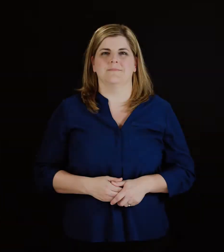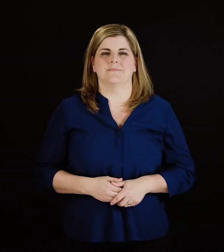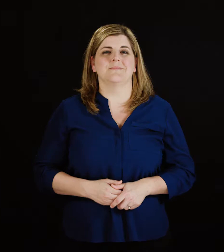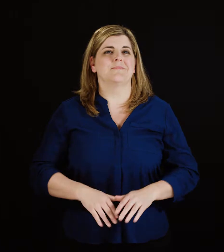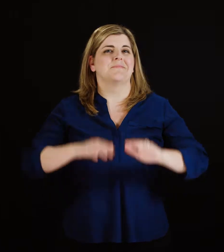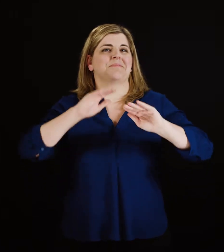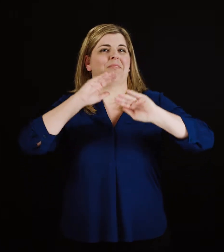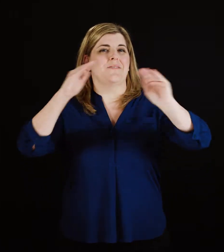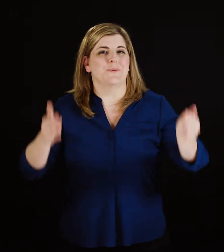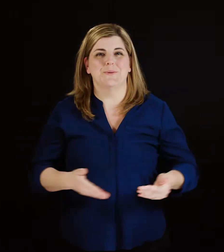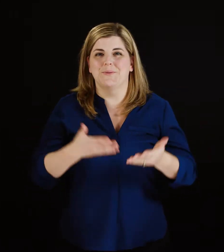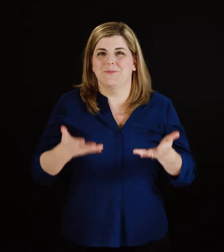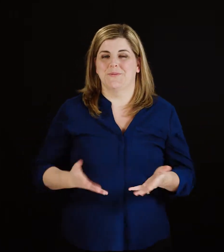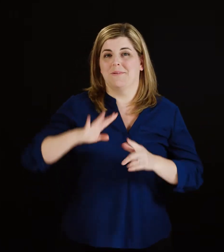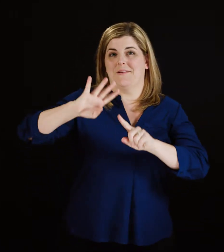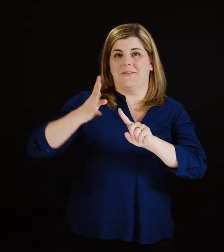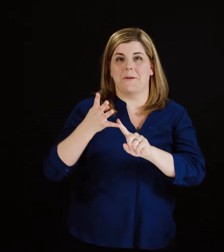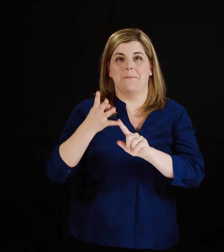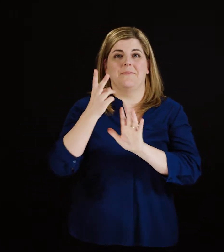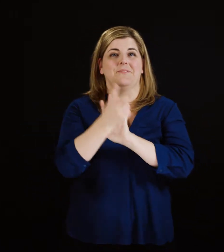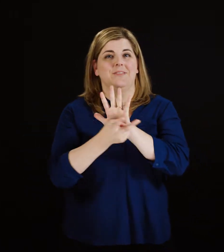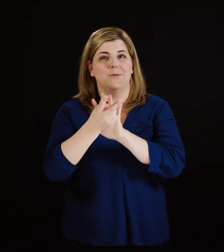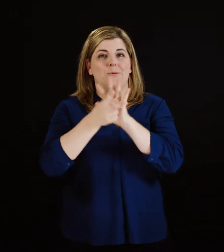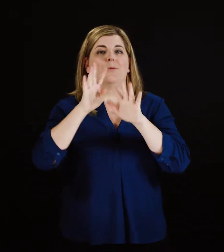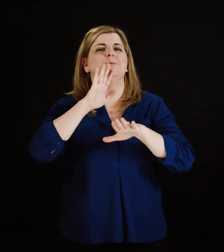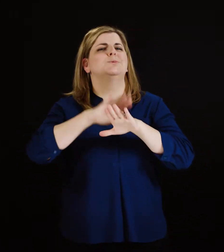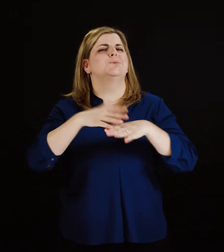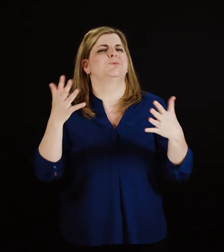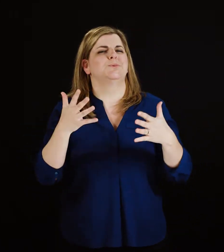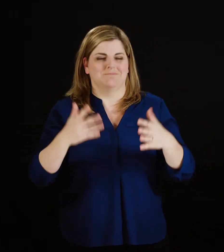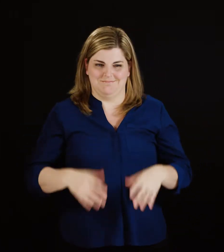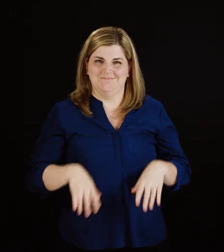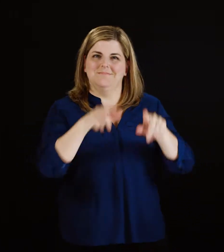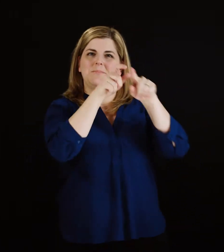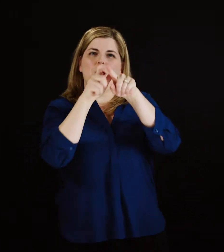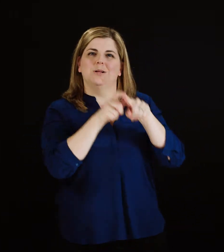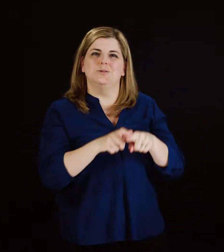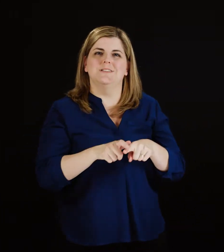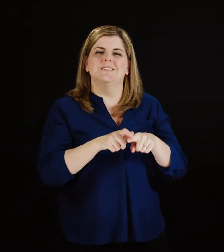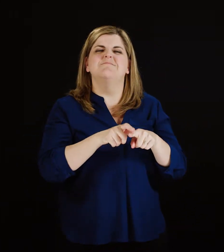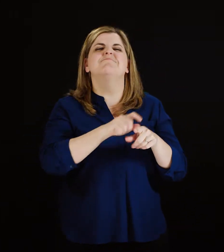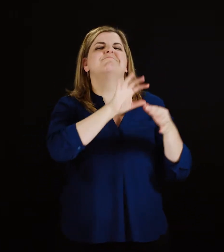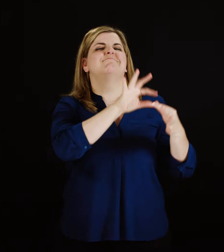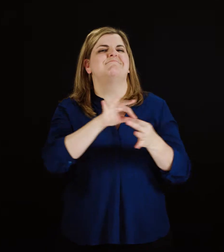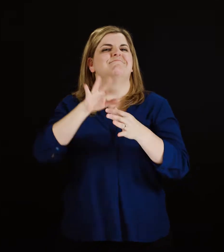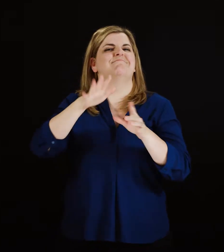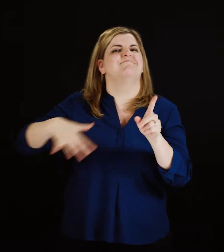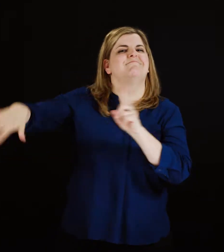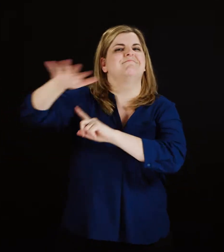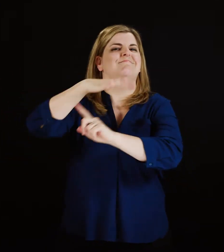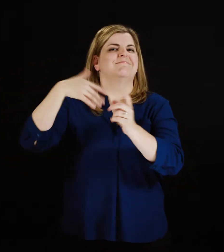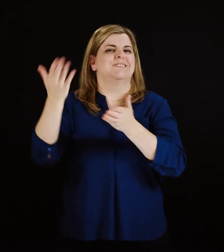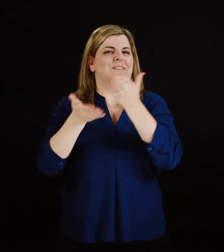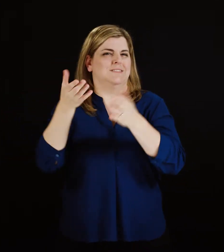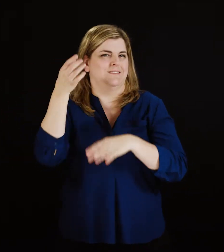Bienvenue à la quatrième vidéo sur la terminologie utilisée dans l'industrie des services sans fil.